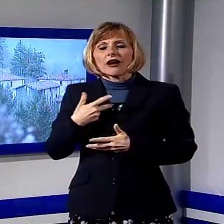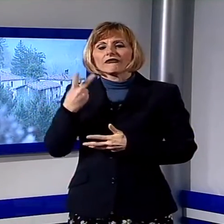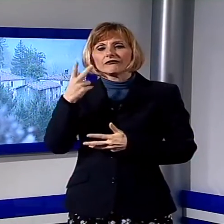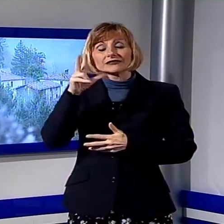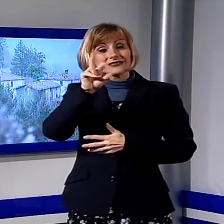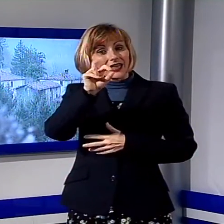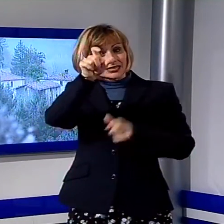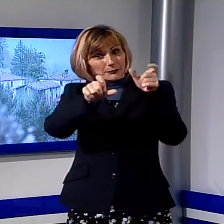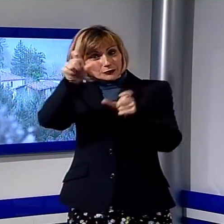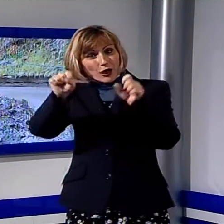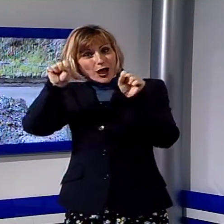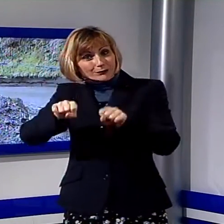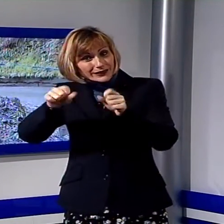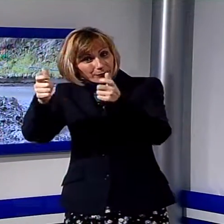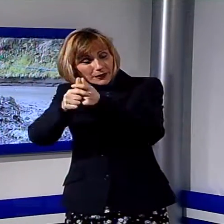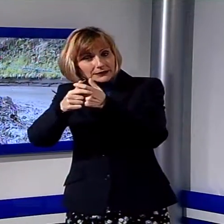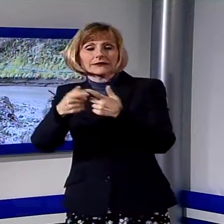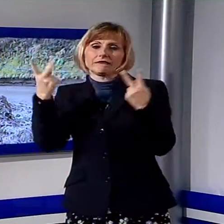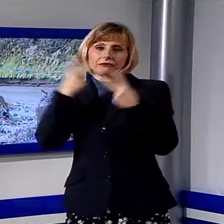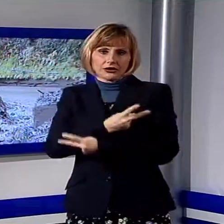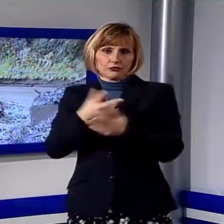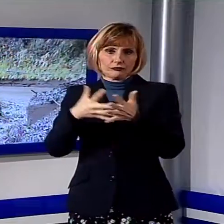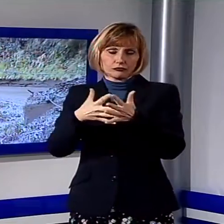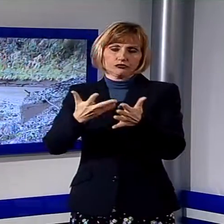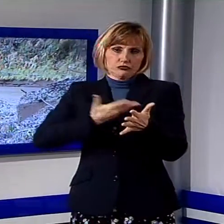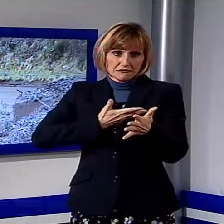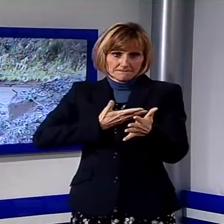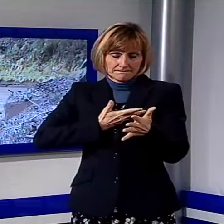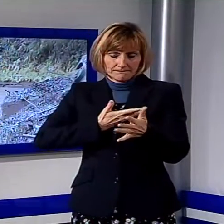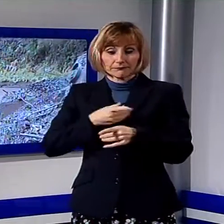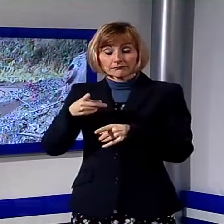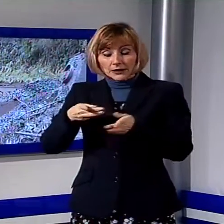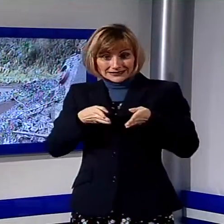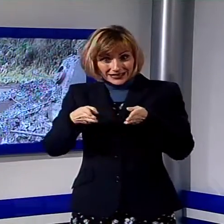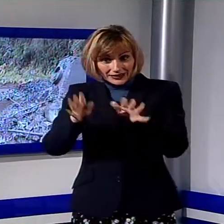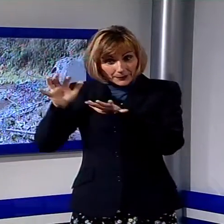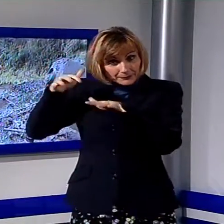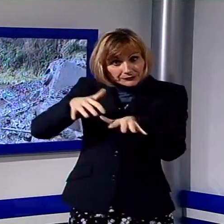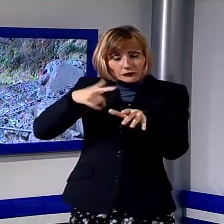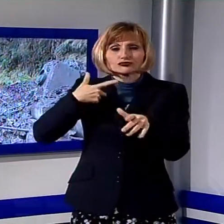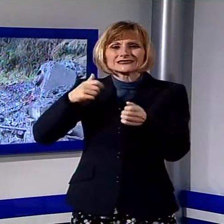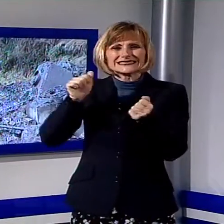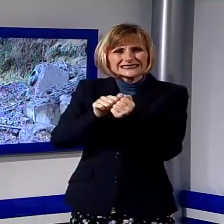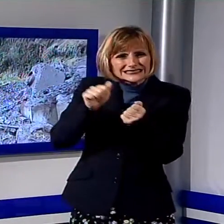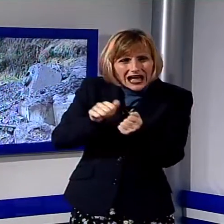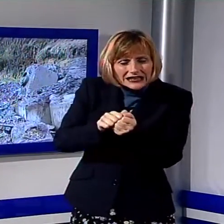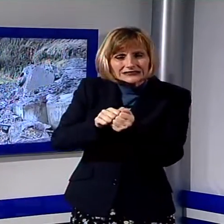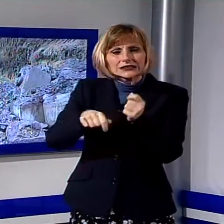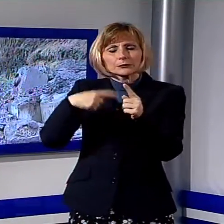abitanti di Calomini. Terra e Massi sono venuti giù in un punto dove si erano già verificate frane, travolgendo anche i geoblocchi